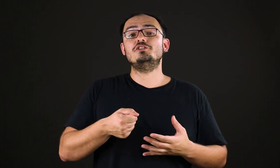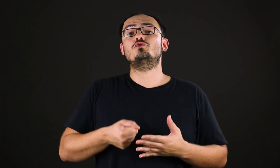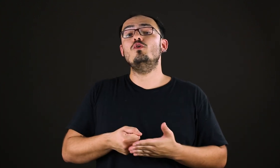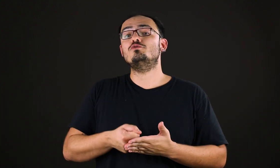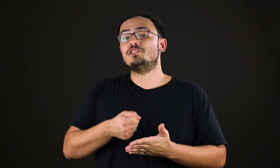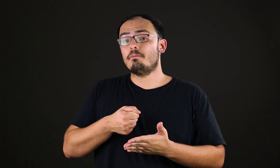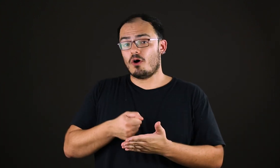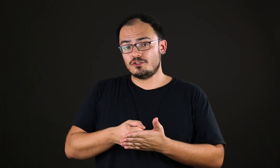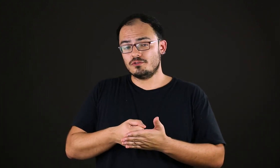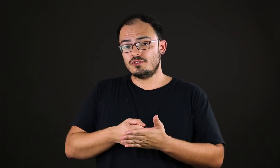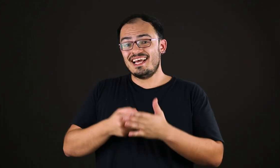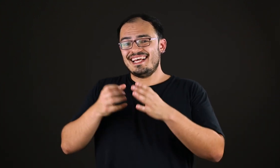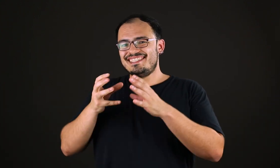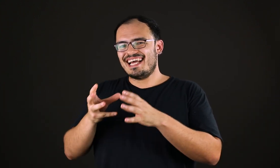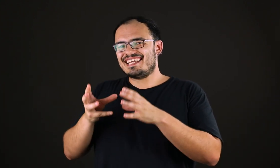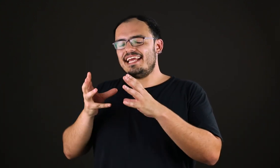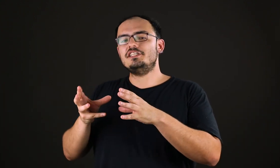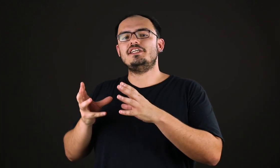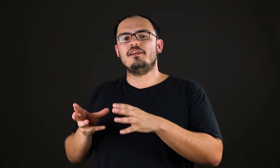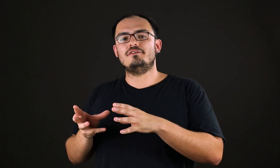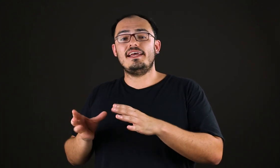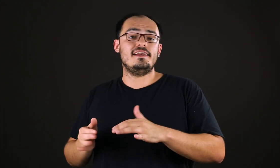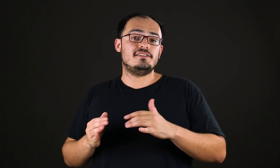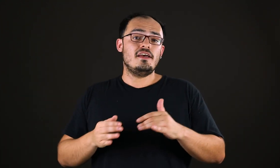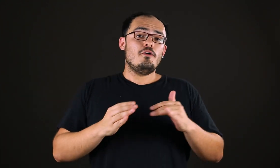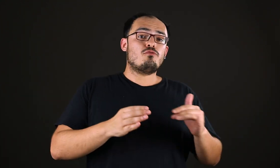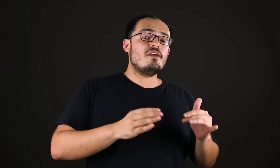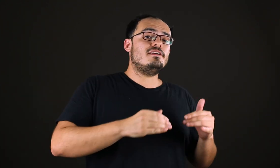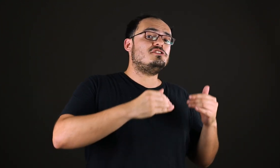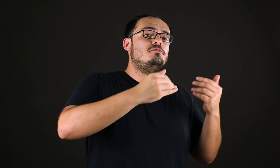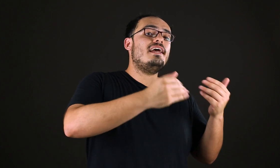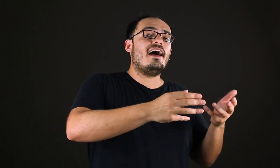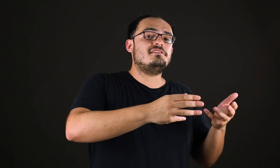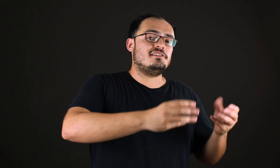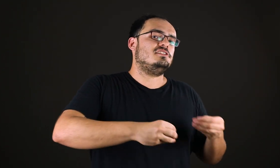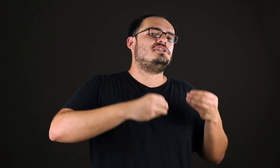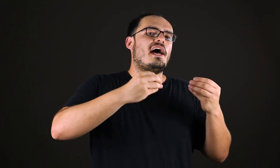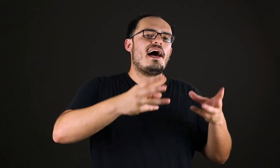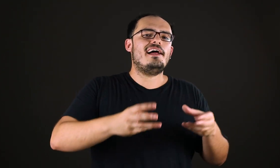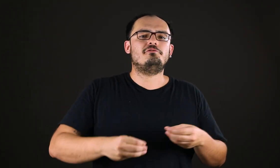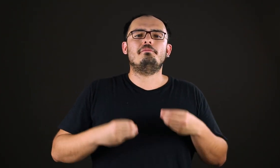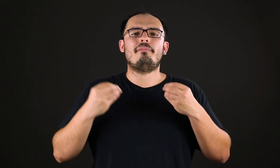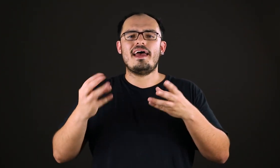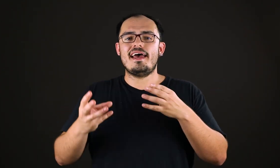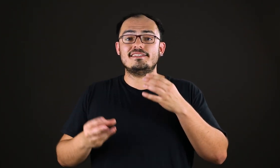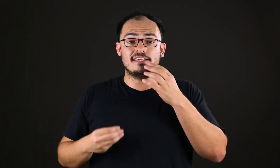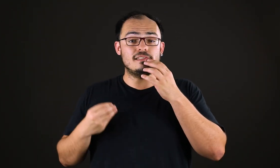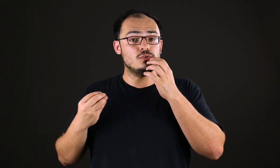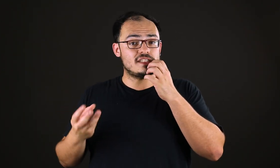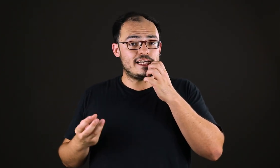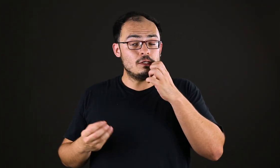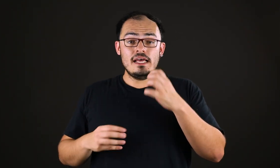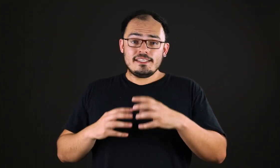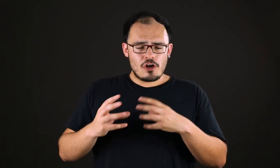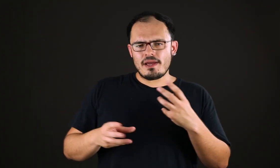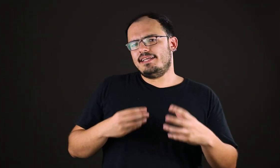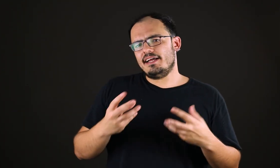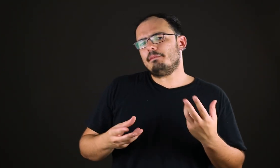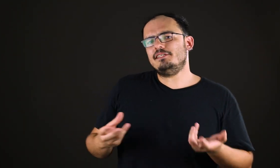descontos e impostos se aquele dinheiro deles foi investido em artes, em teatro, em peças, em museu. Então é uma ideia que a